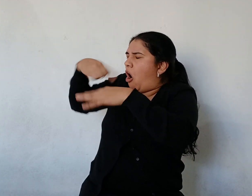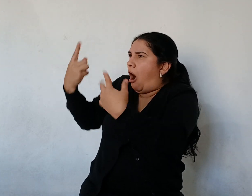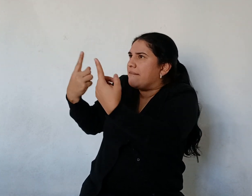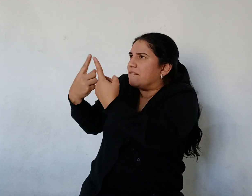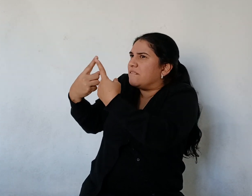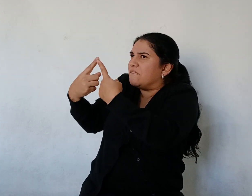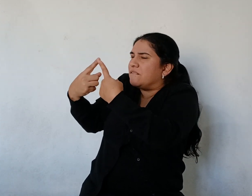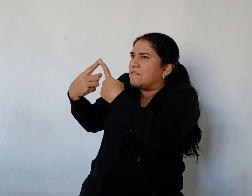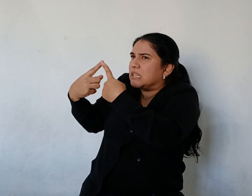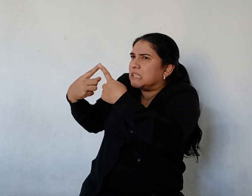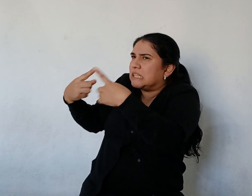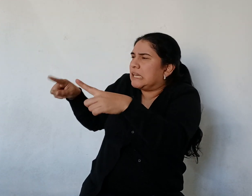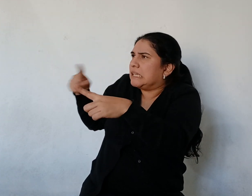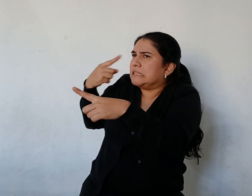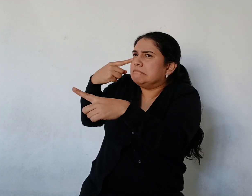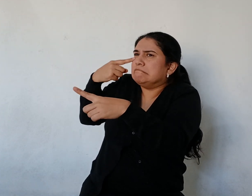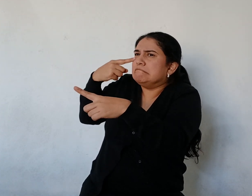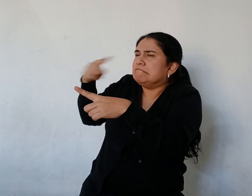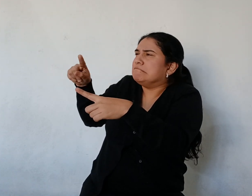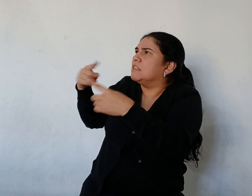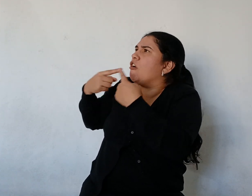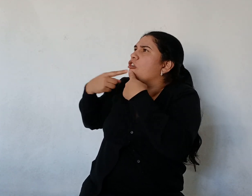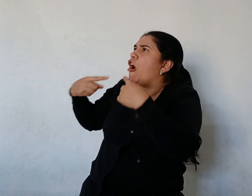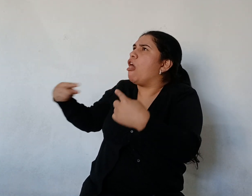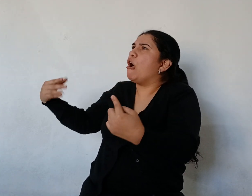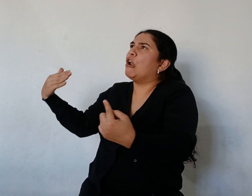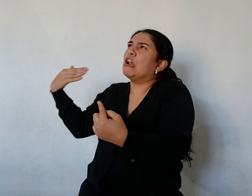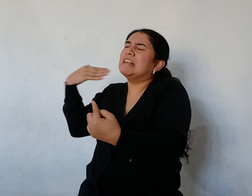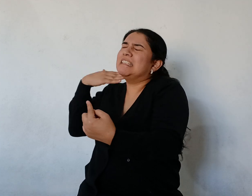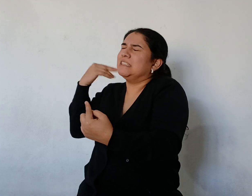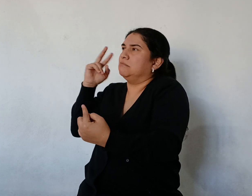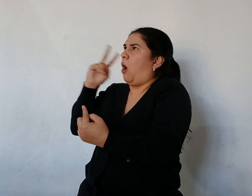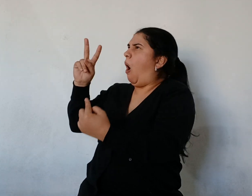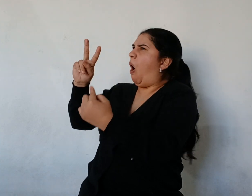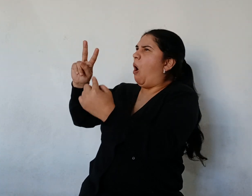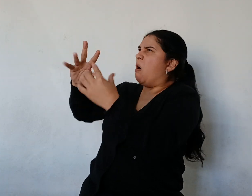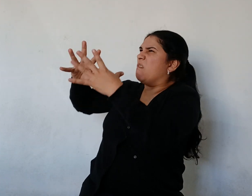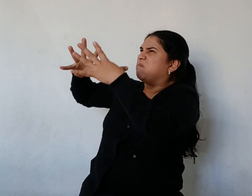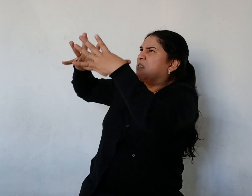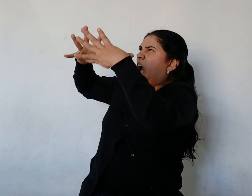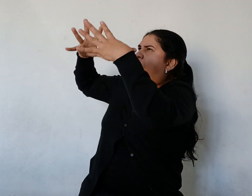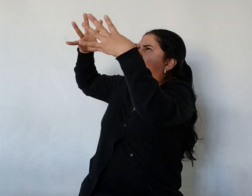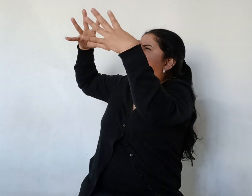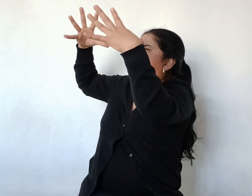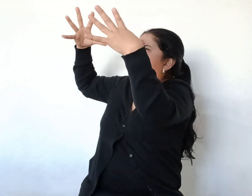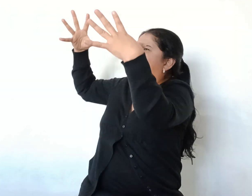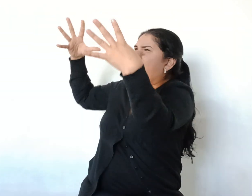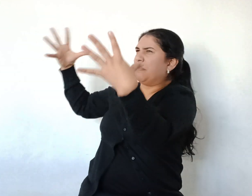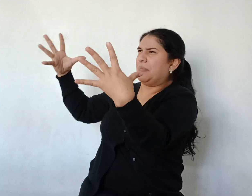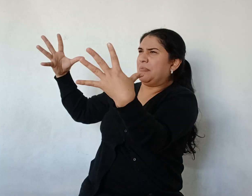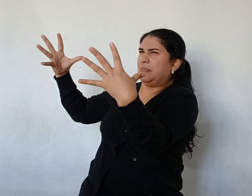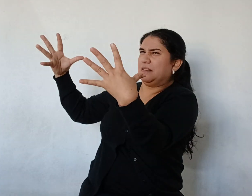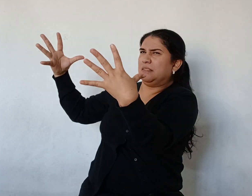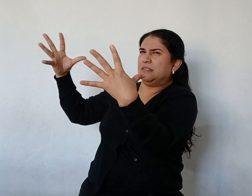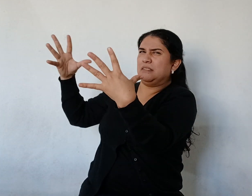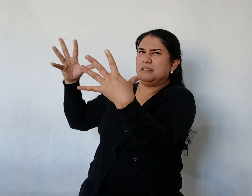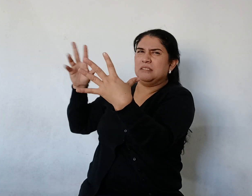Mucho más grande que el otro ¿Qué nuevo vapor era ese? ¿Ese también quería pasar?